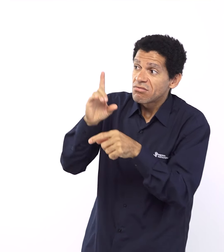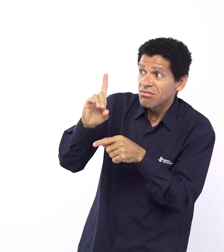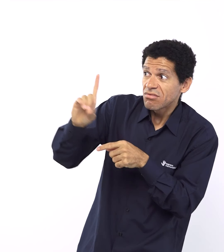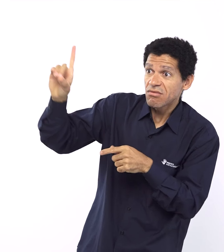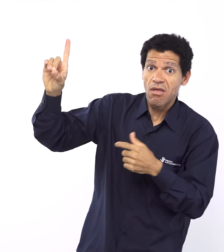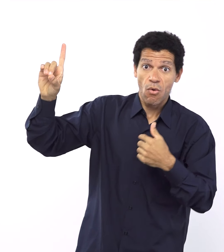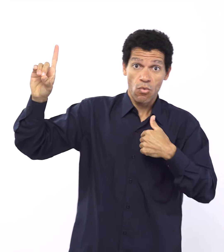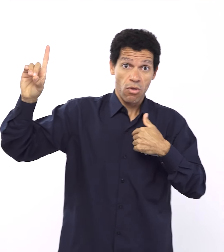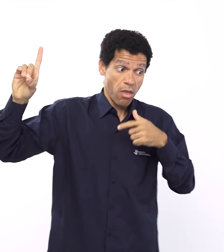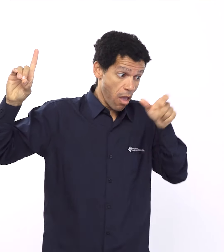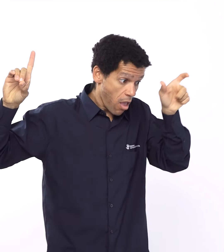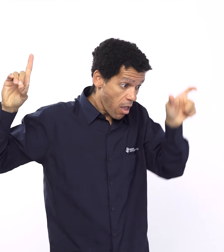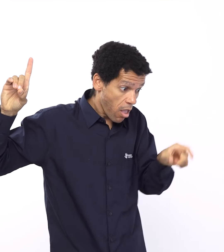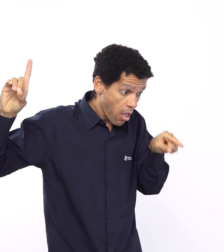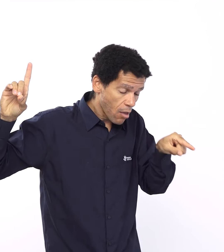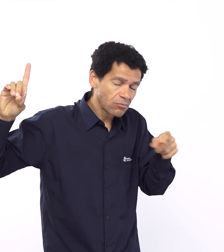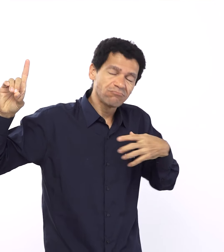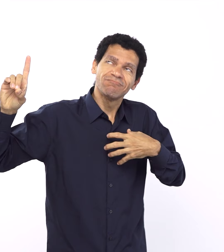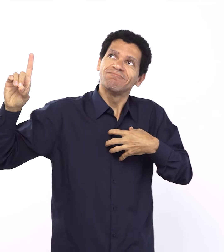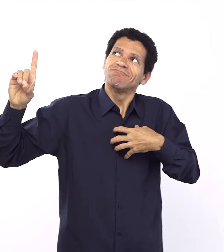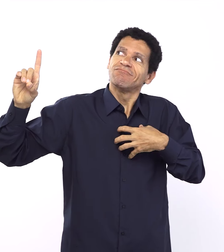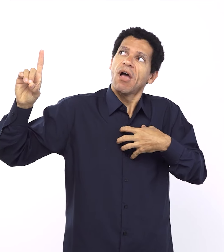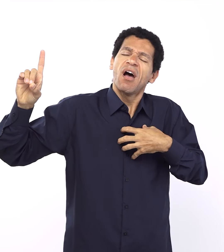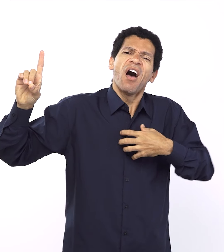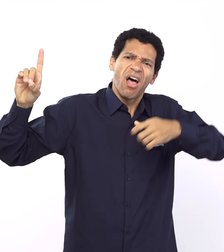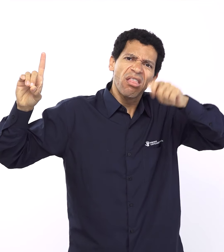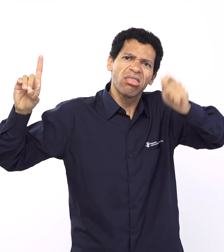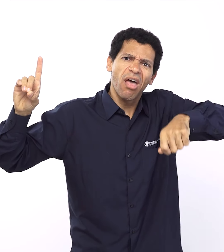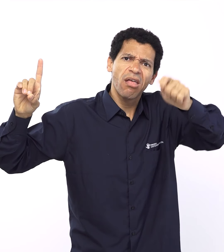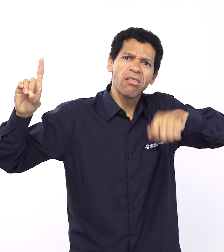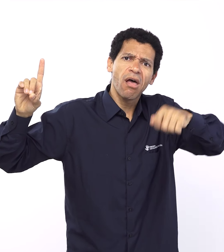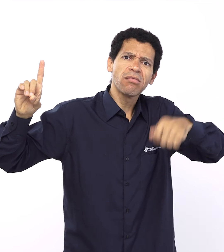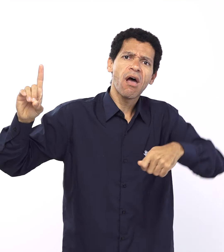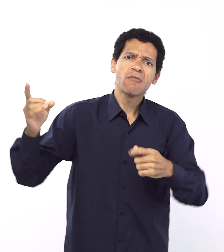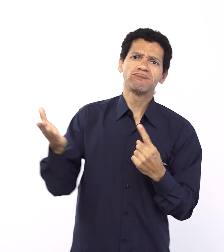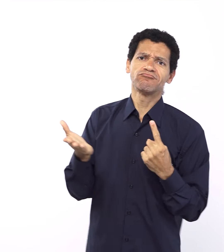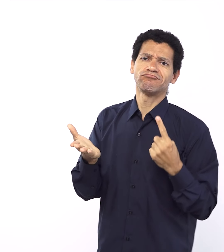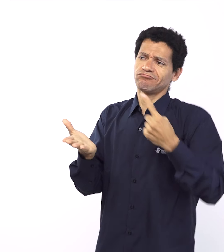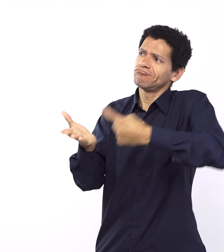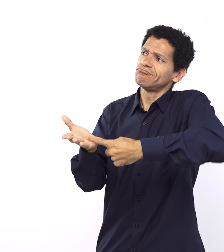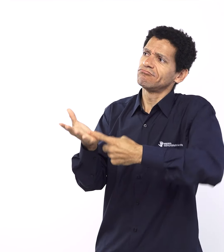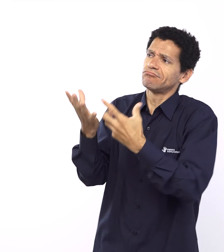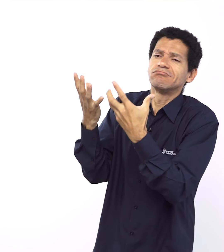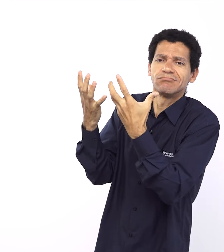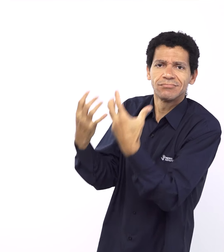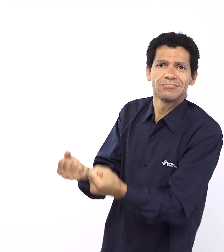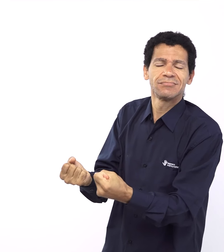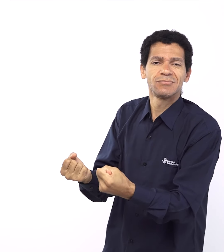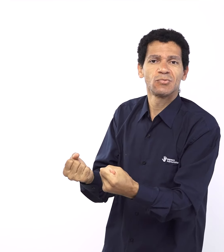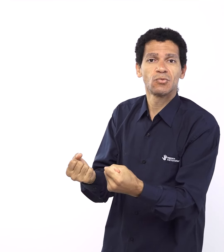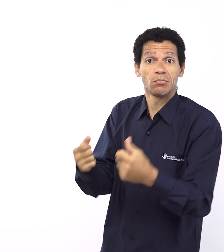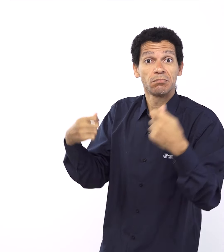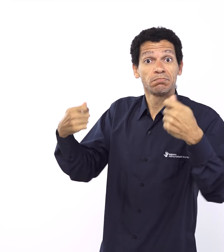estabelecia ritos periódicos de leitura daquele pacto. Aquilo devia ser lido e relido sempre que tivesse a tona